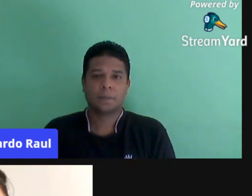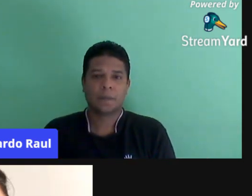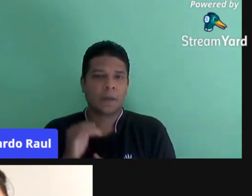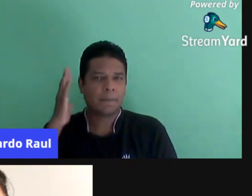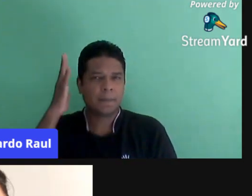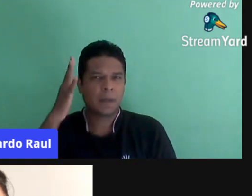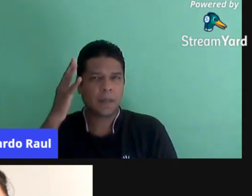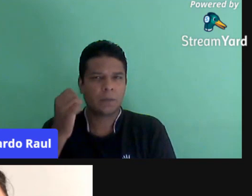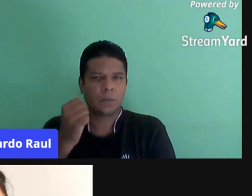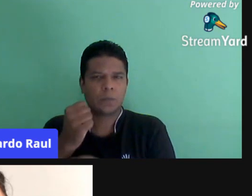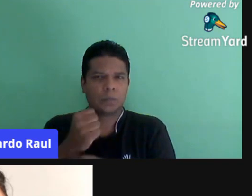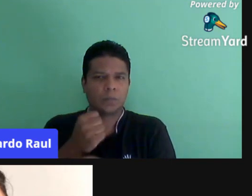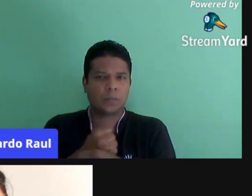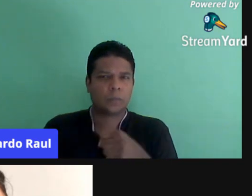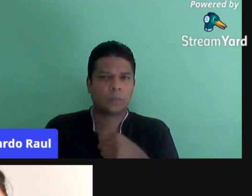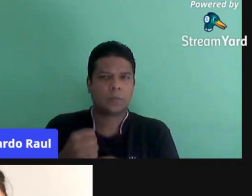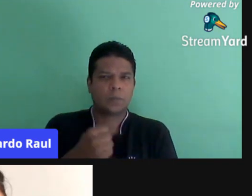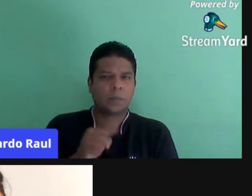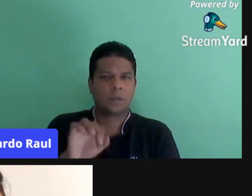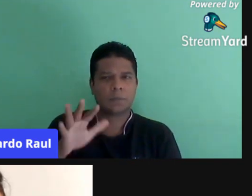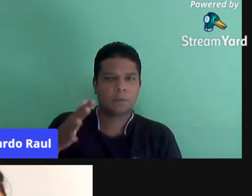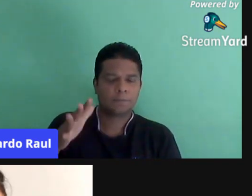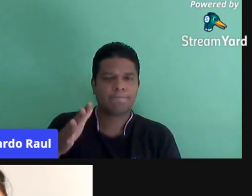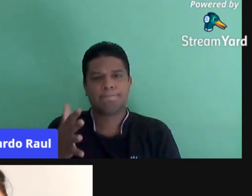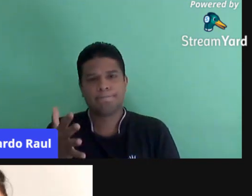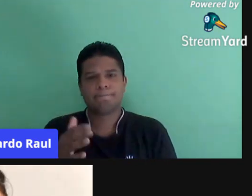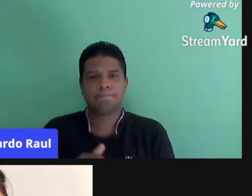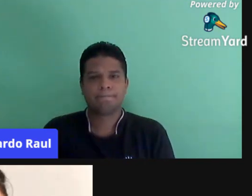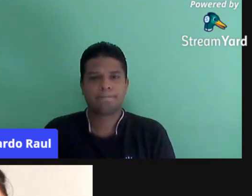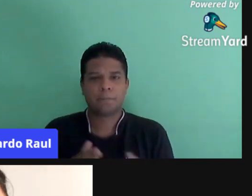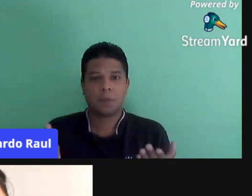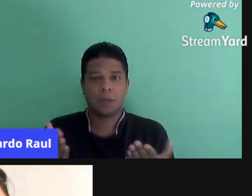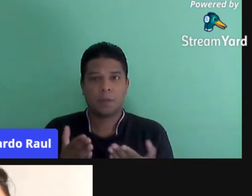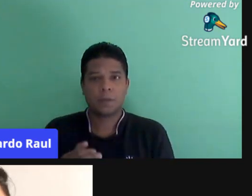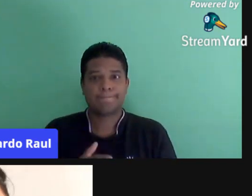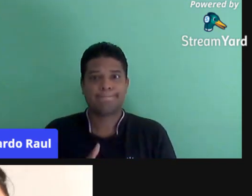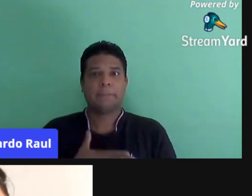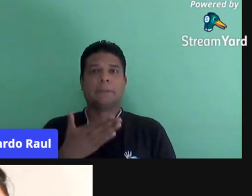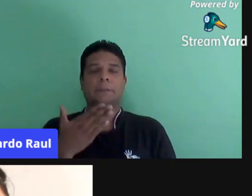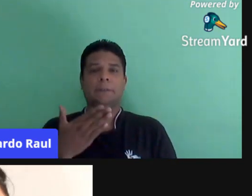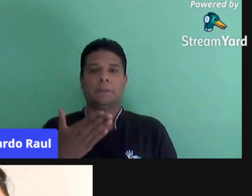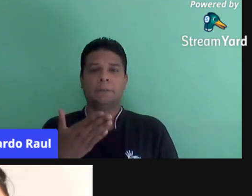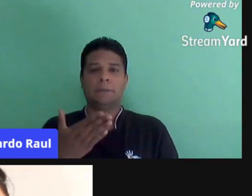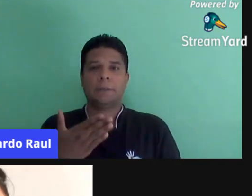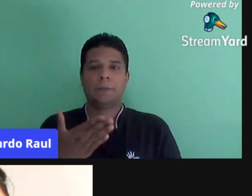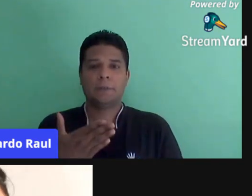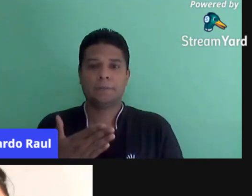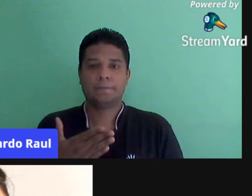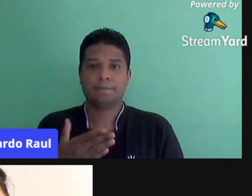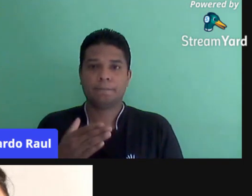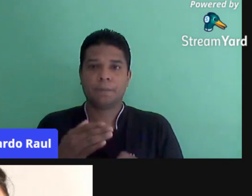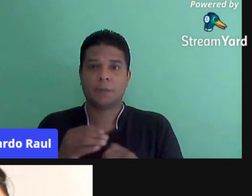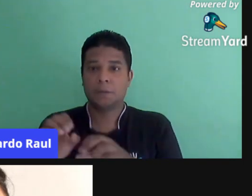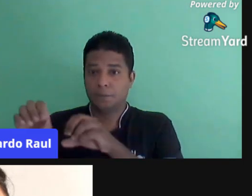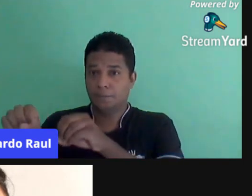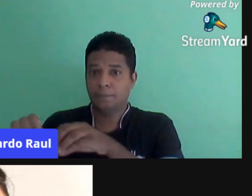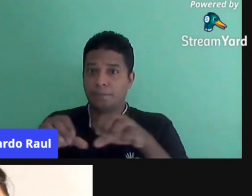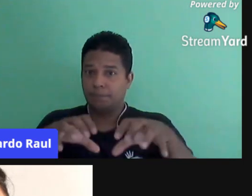ano passado, mais ou menos nesse período também, quando nós fomos surpreendidos pelo ensino remoto,